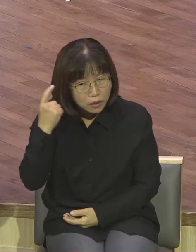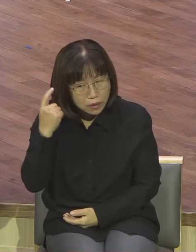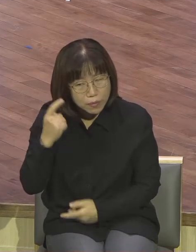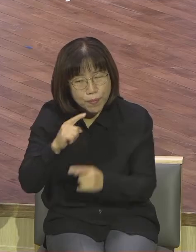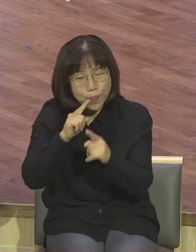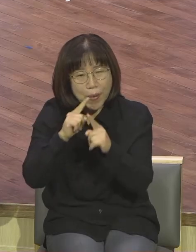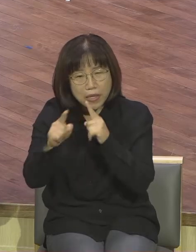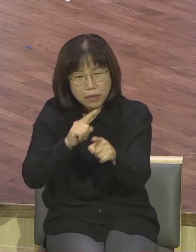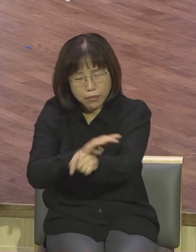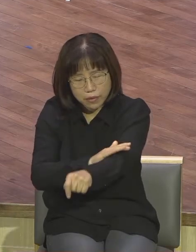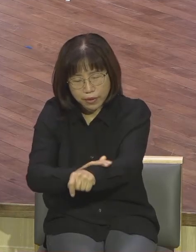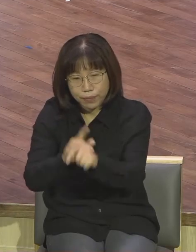맛을 좀 봐야 돼요